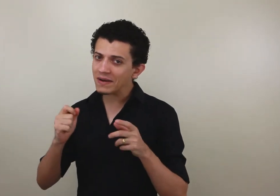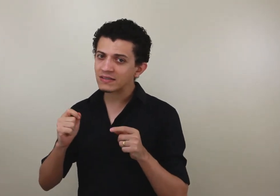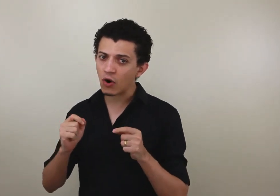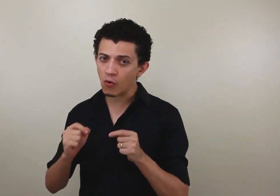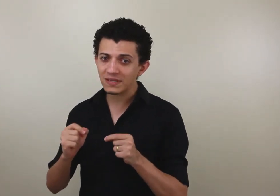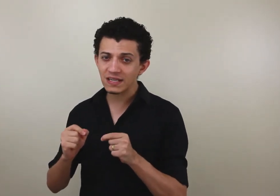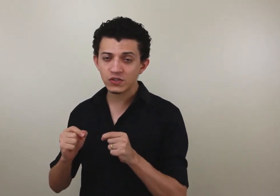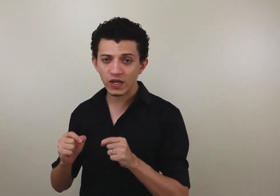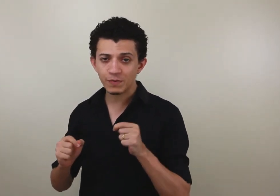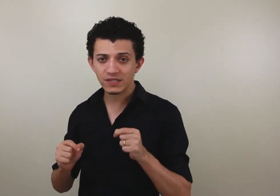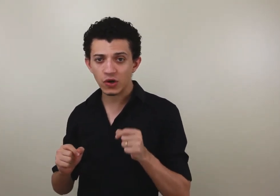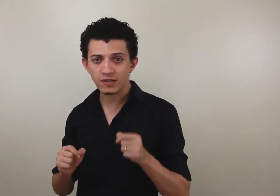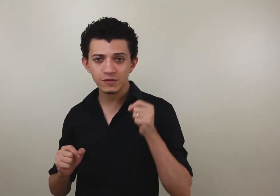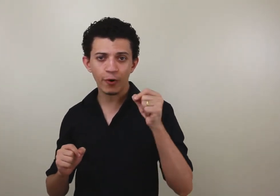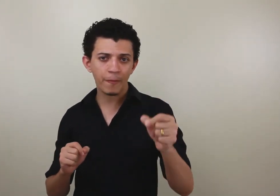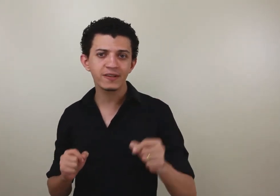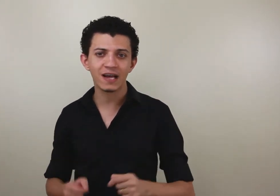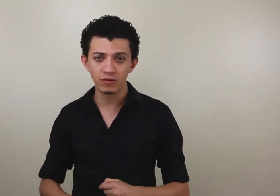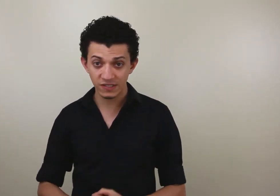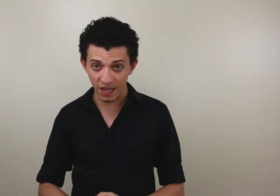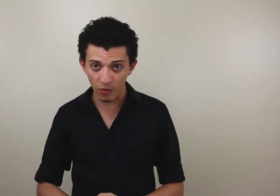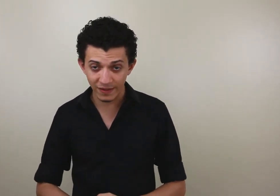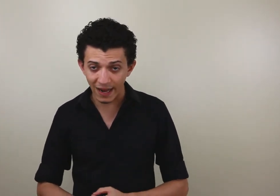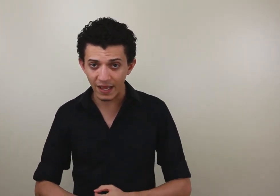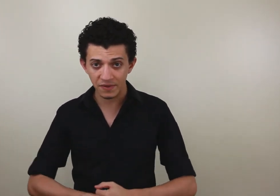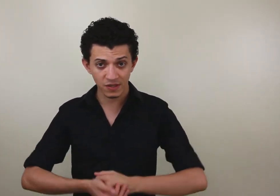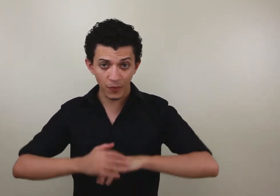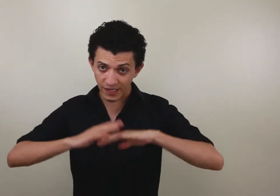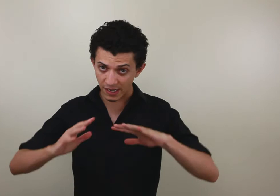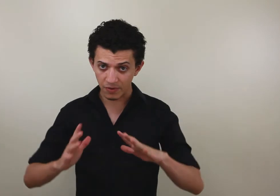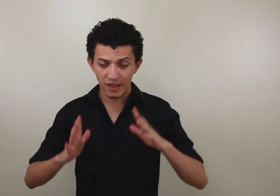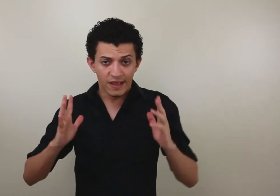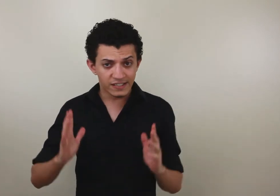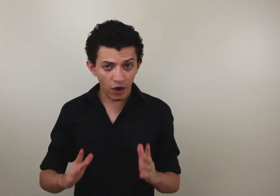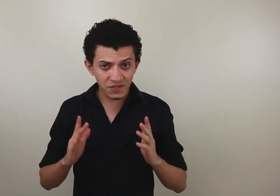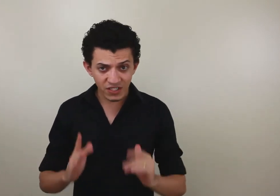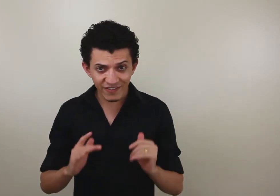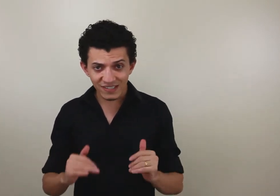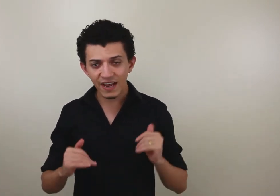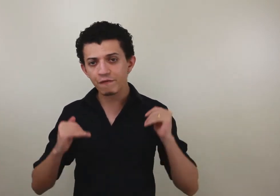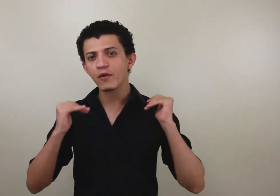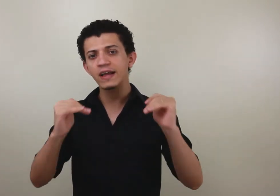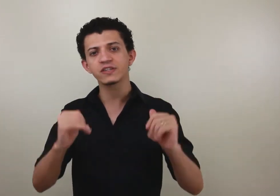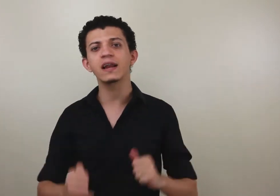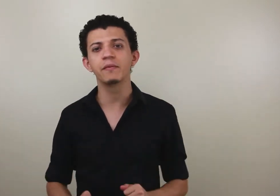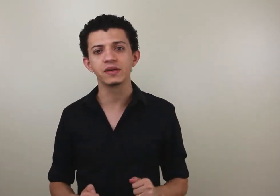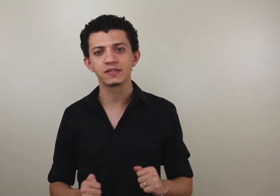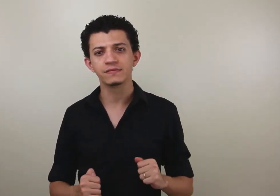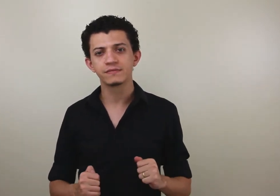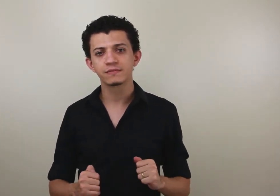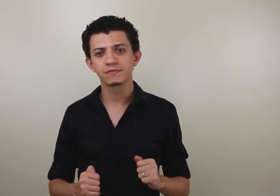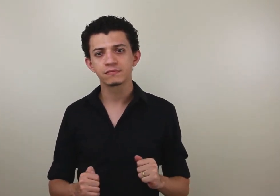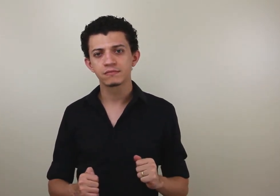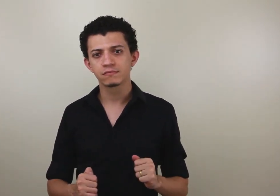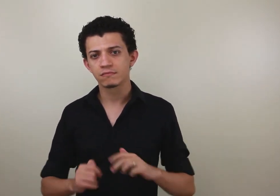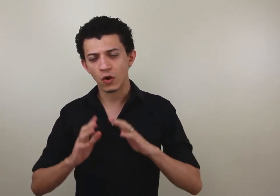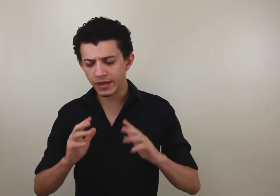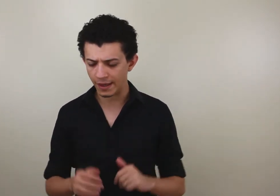algumas lições preciosas pro aprendizado seu da Libras. Então, por exemplo, seu objetivo é ser fluente na Libras. Ok.